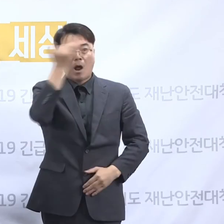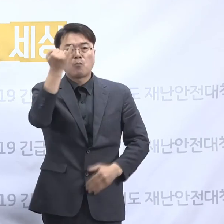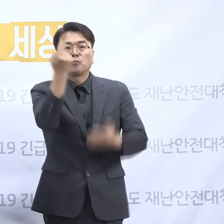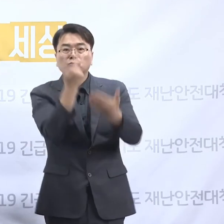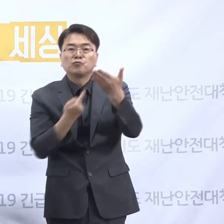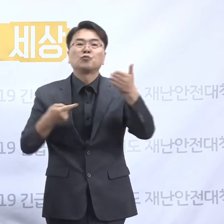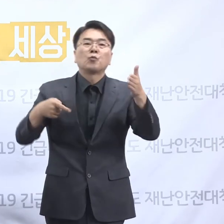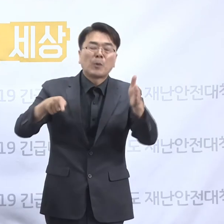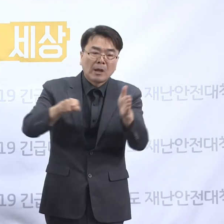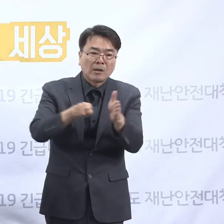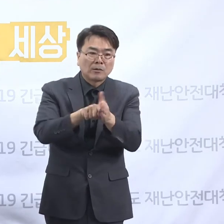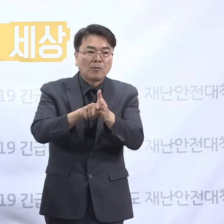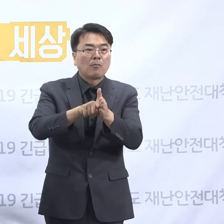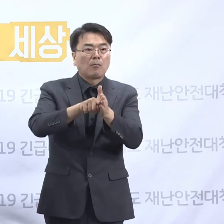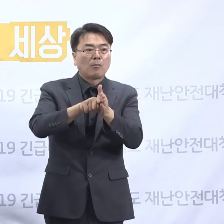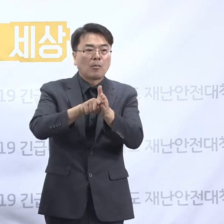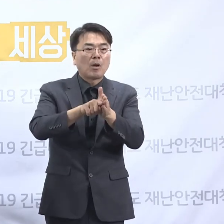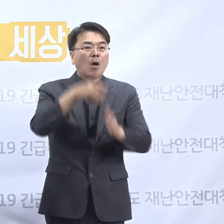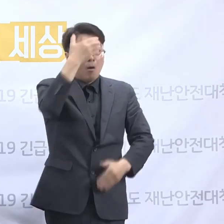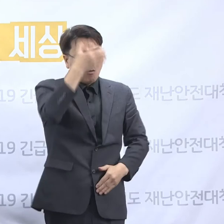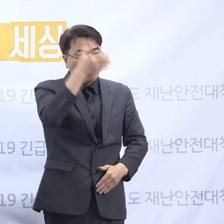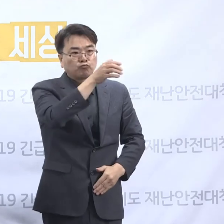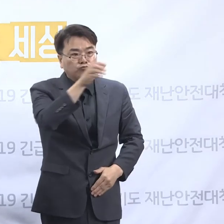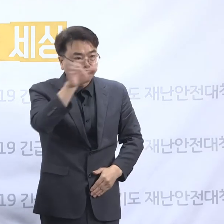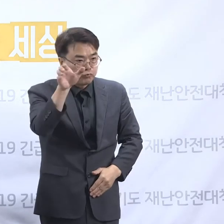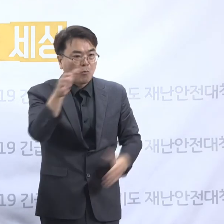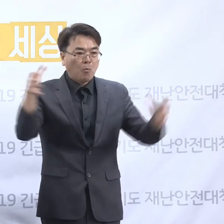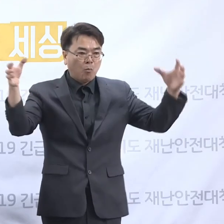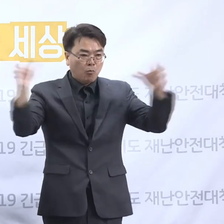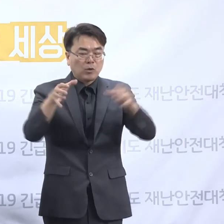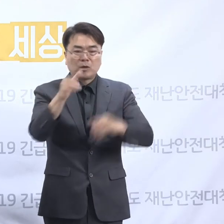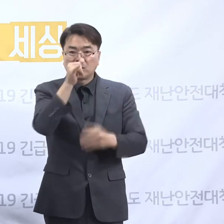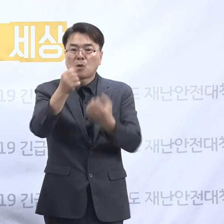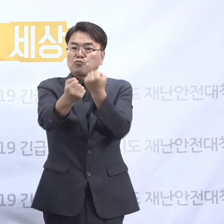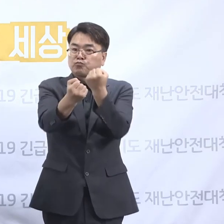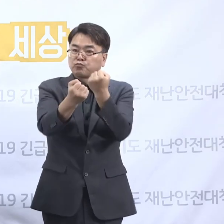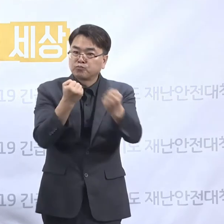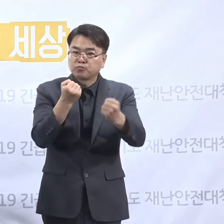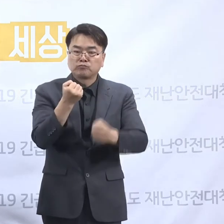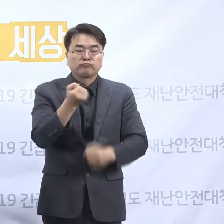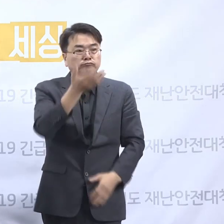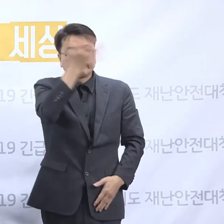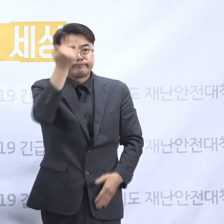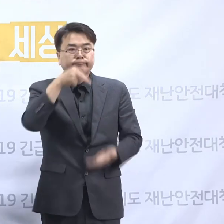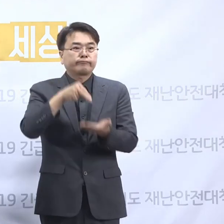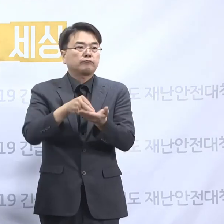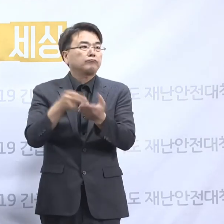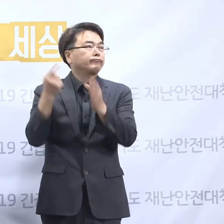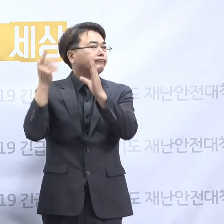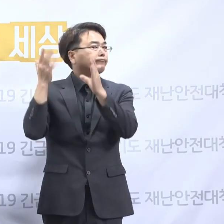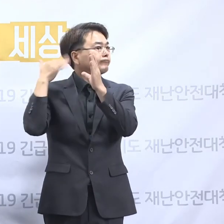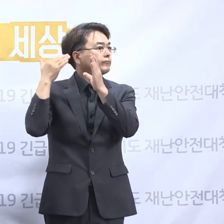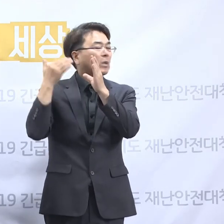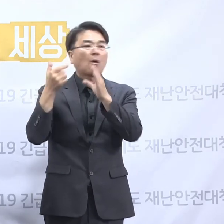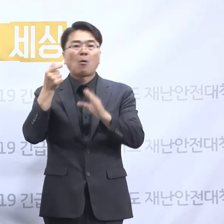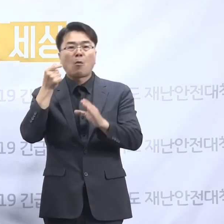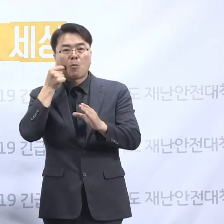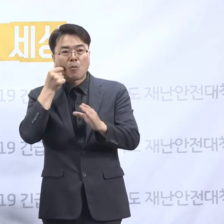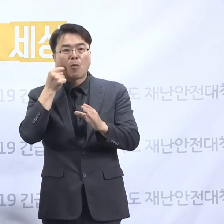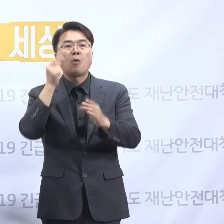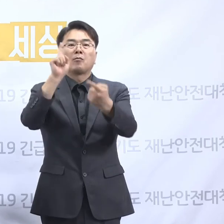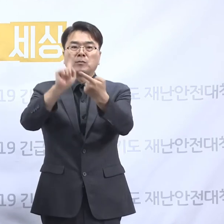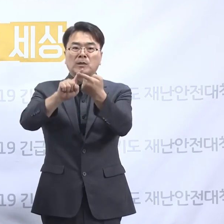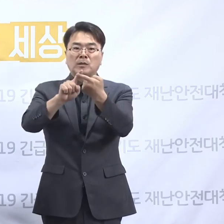모집된 이 후원금은 할머니들이 들어보지도 못했고 또 정당한 대가를 받지도